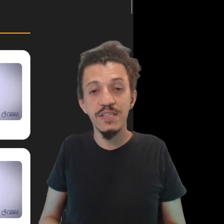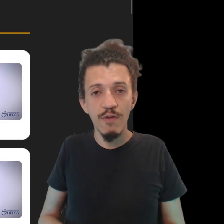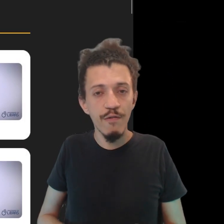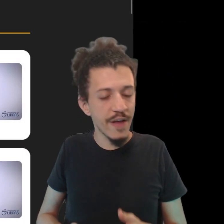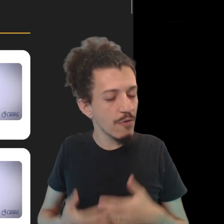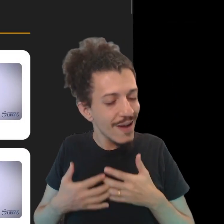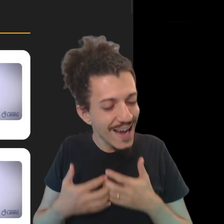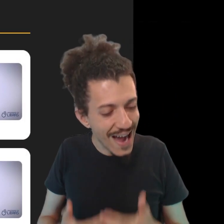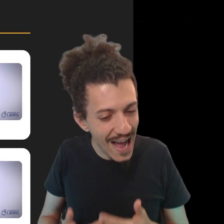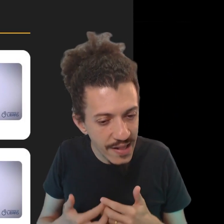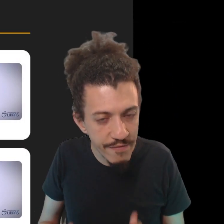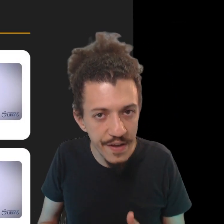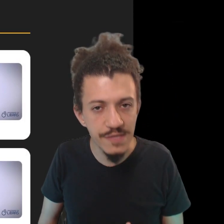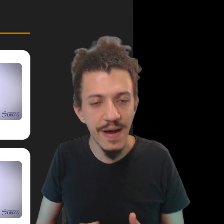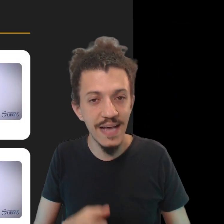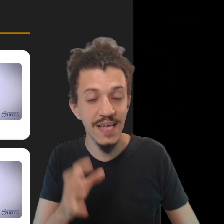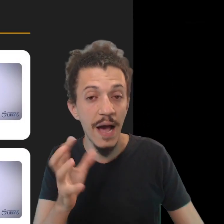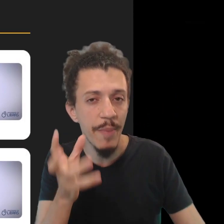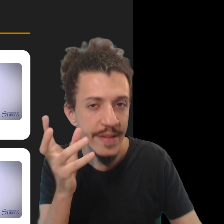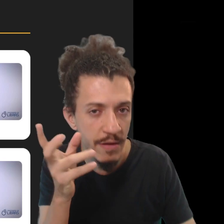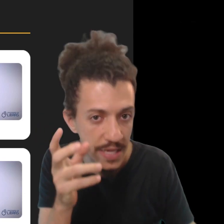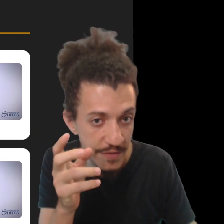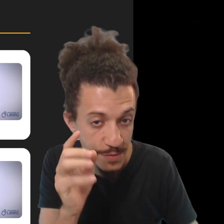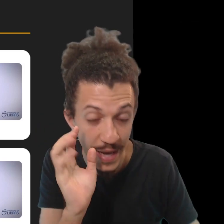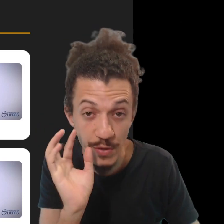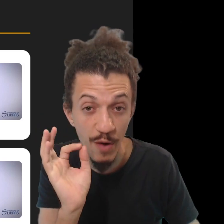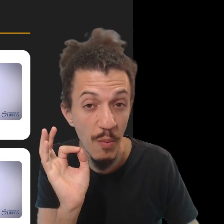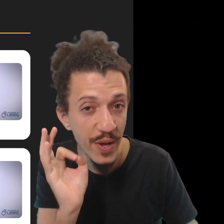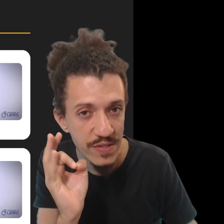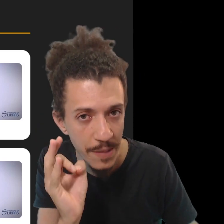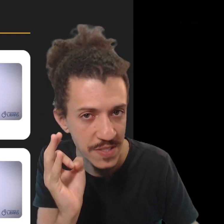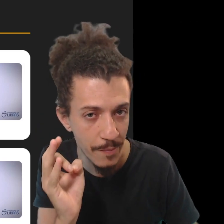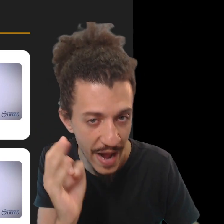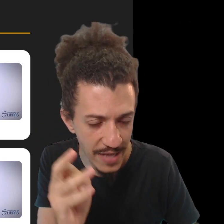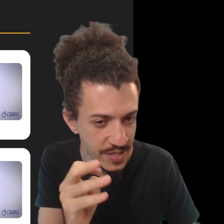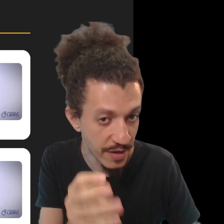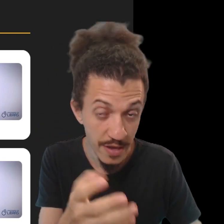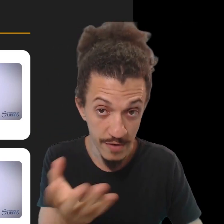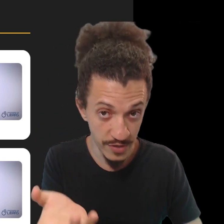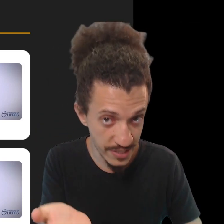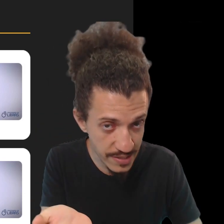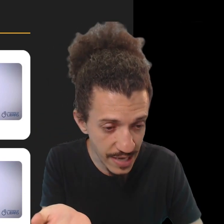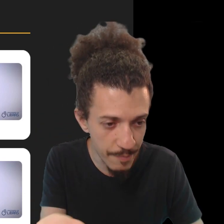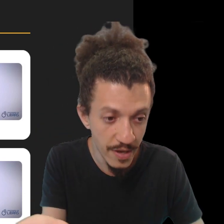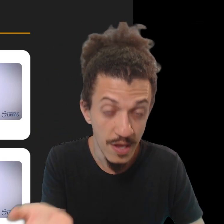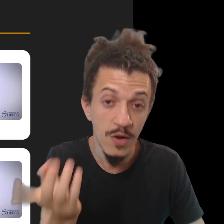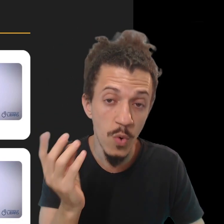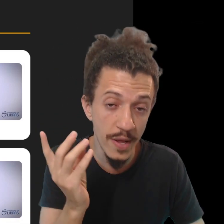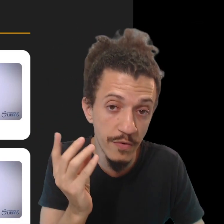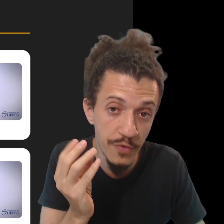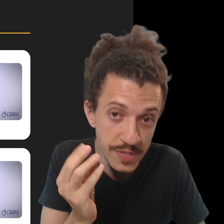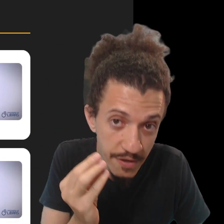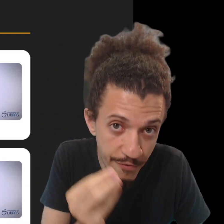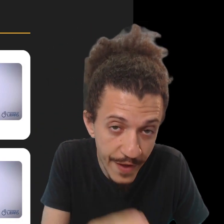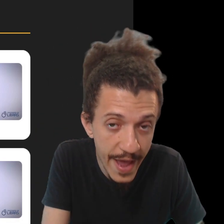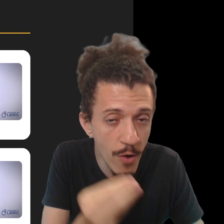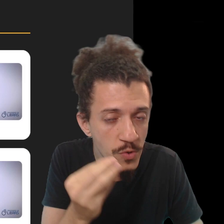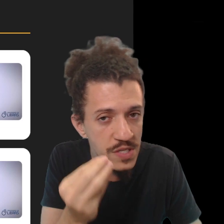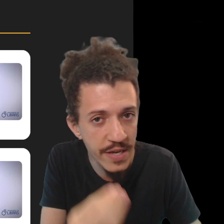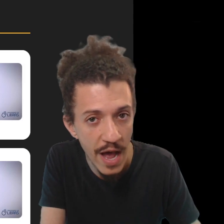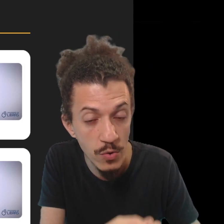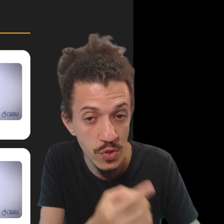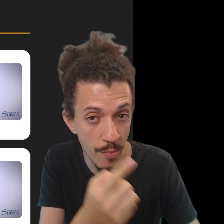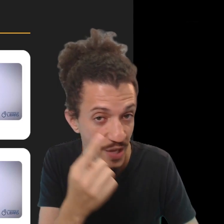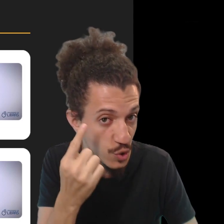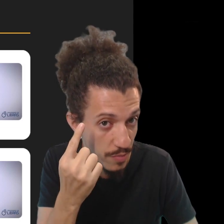ir se desenvolvendo cada vez mais, aprendendo cada vez mais de uma forma muito simples e prática. Você já sabe, quando você vê